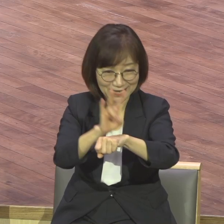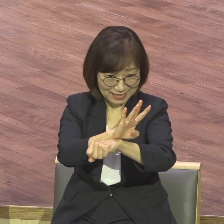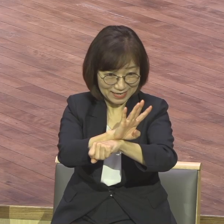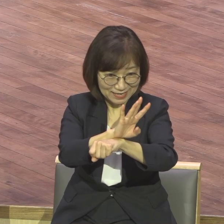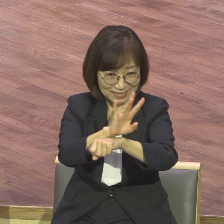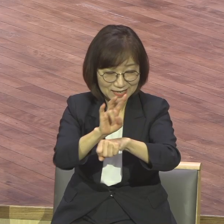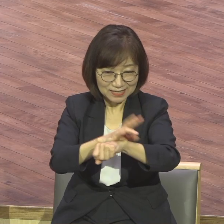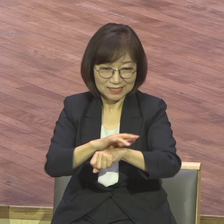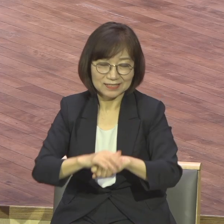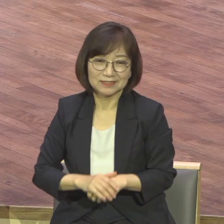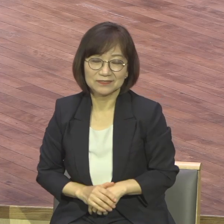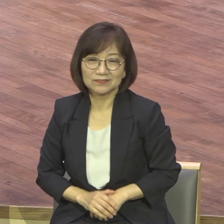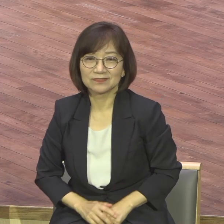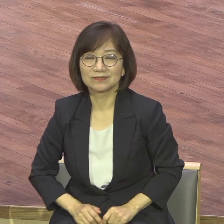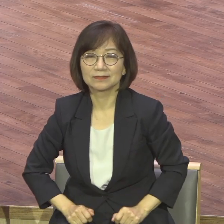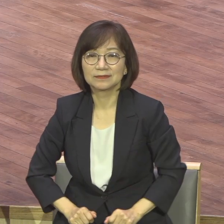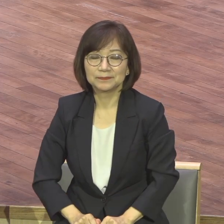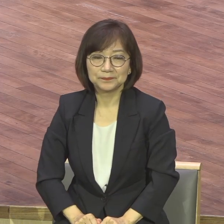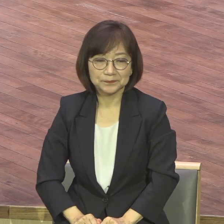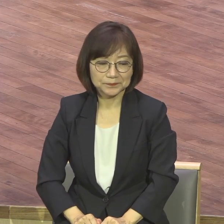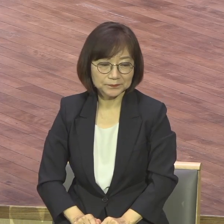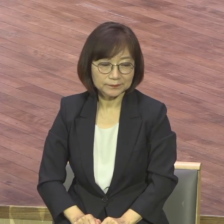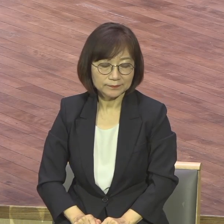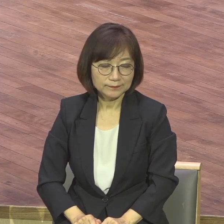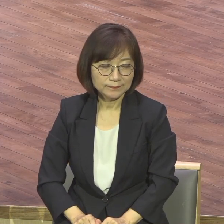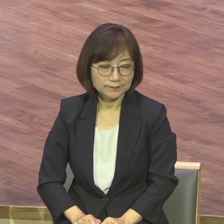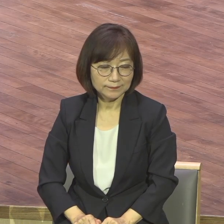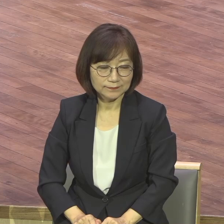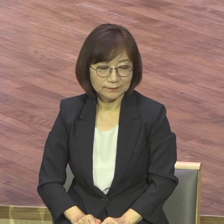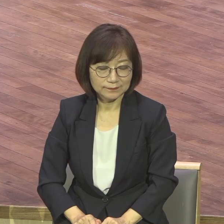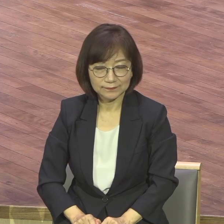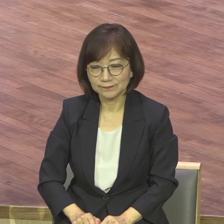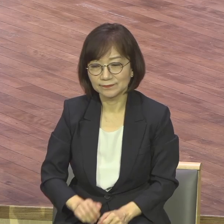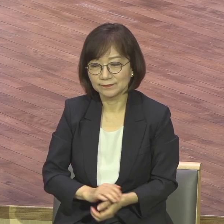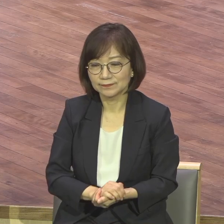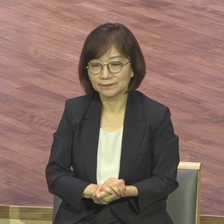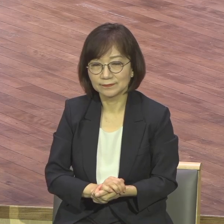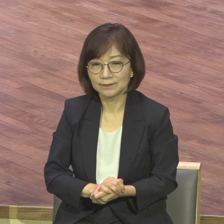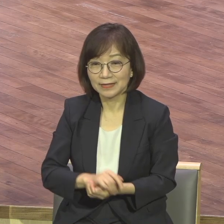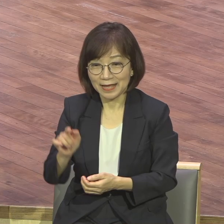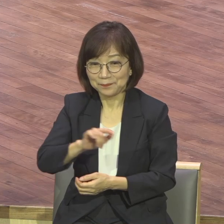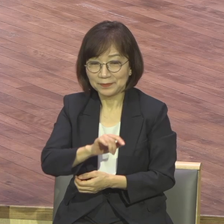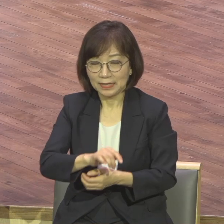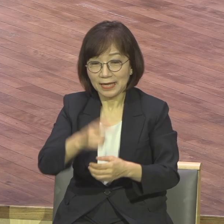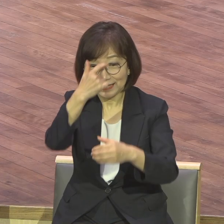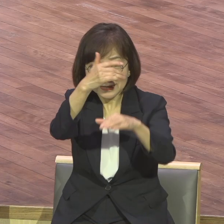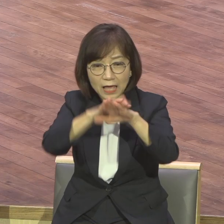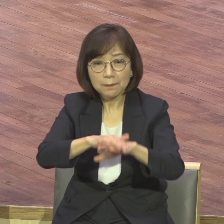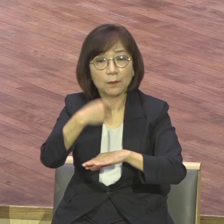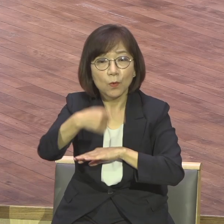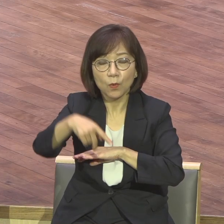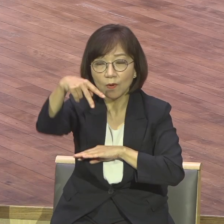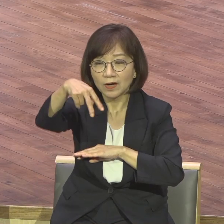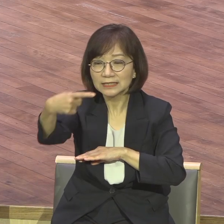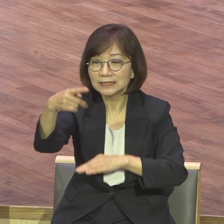여러분 예배는요 우리 인생에 있어서 영적인 스프링보드와 같다 이런 말이 있어요.